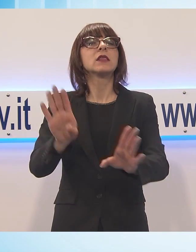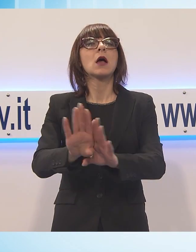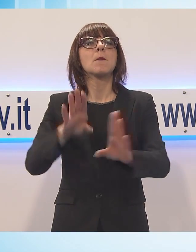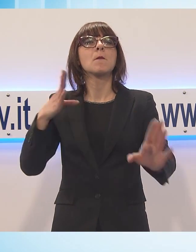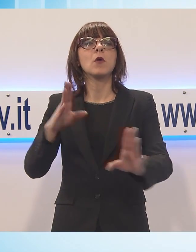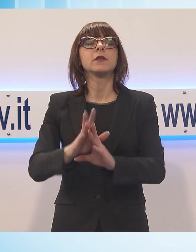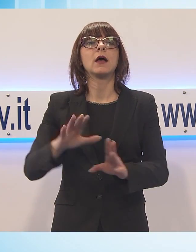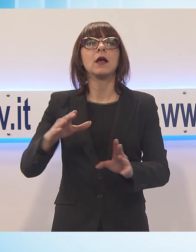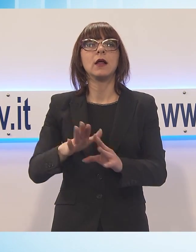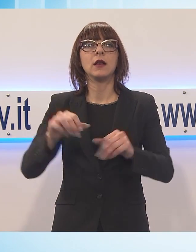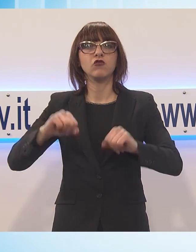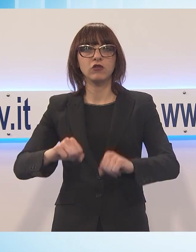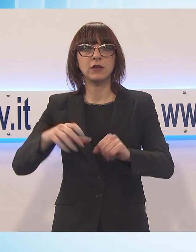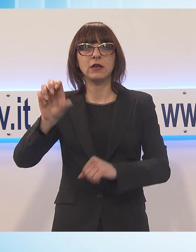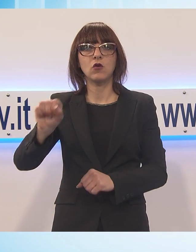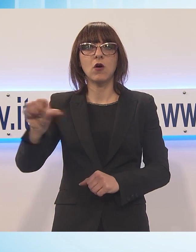di Ascit.